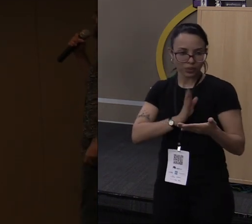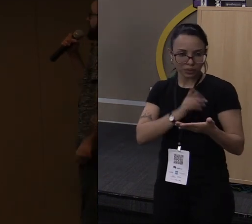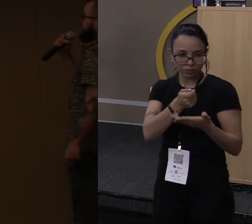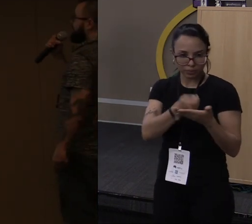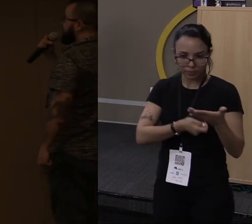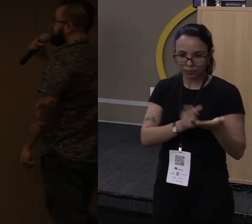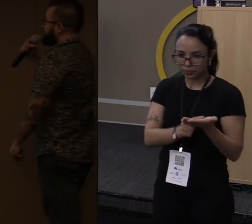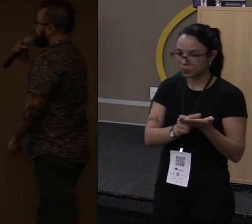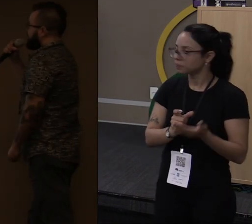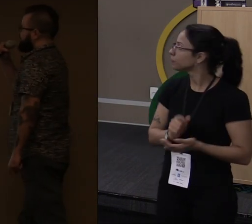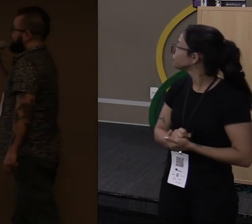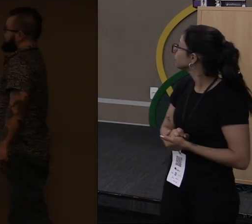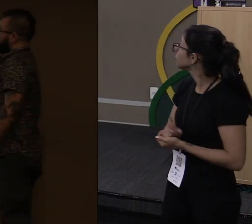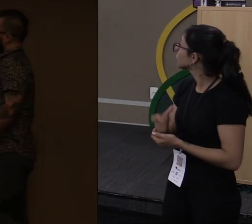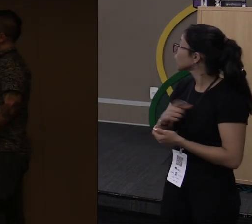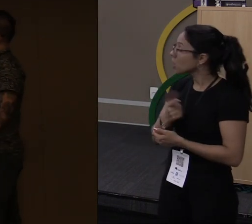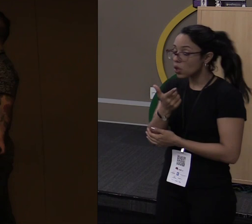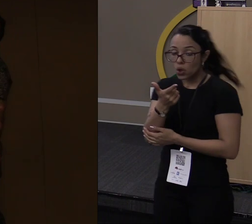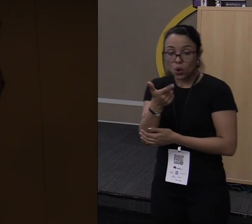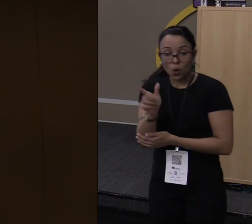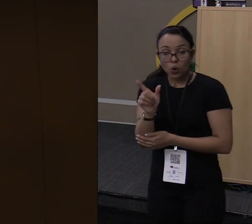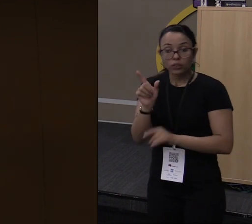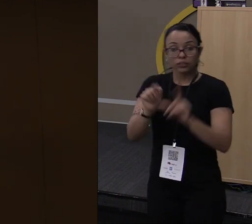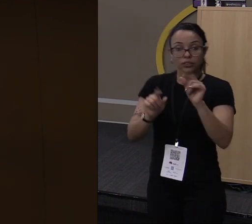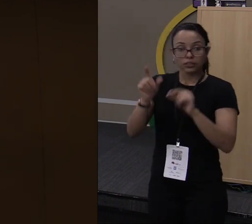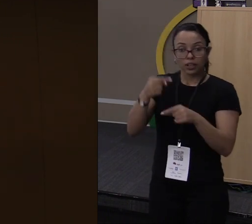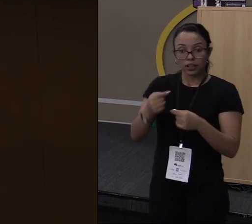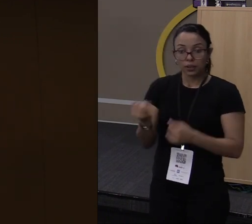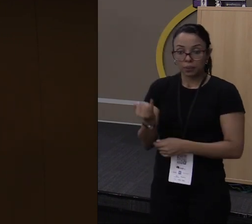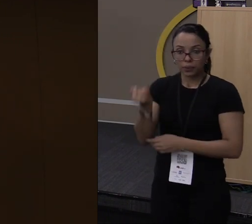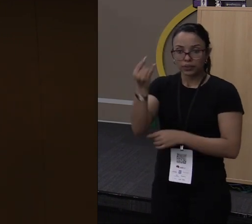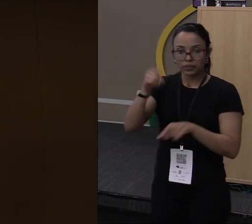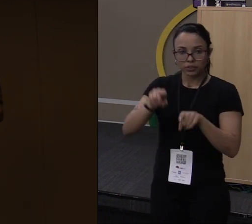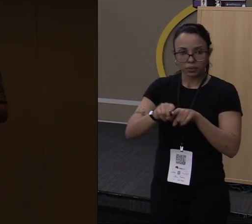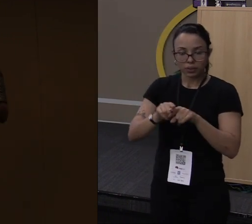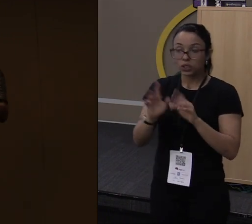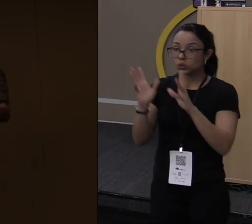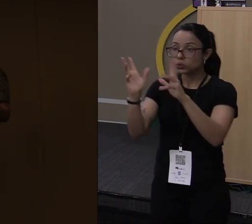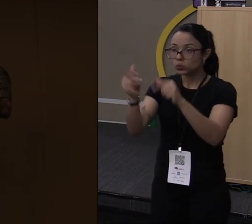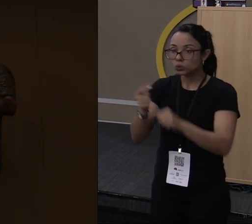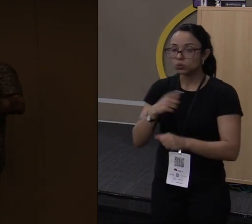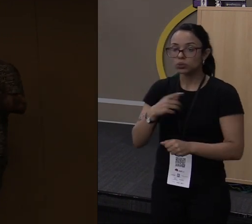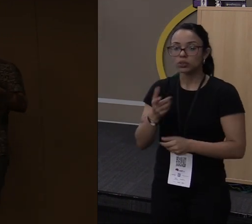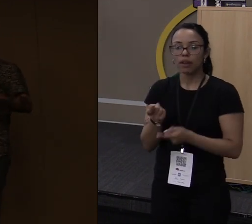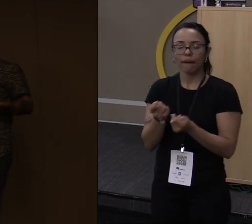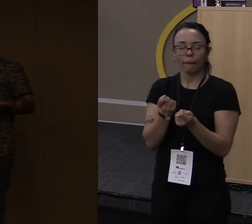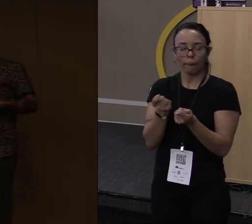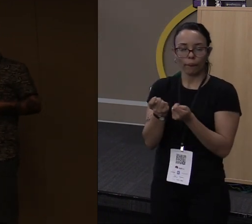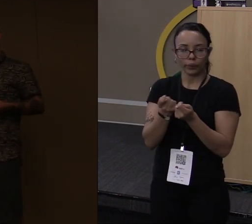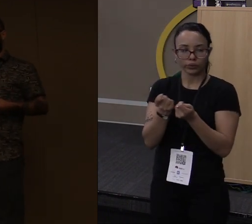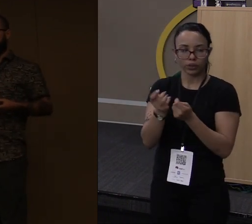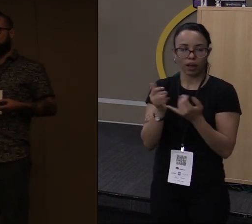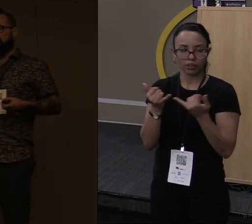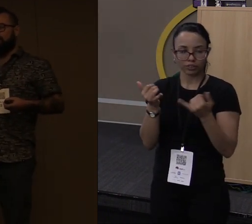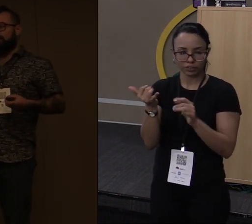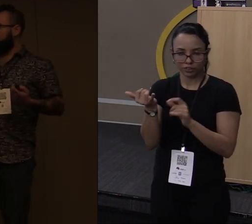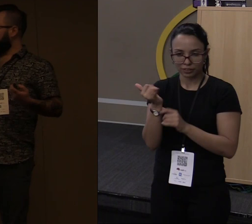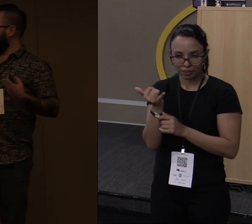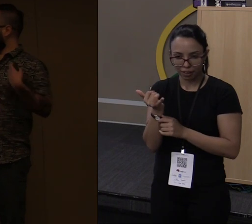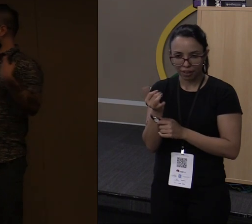Aí vem um outro detalhe muito importante, que é o seguinte, todo mundo quer economizar bateria. Bateria é um negócio que está começando a chegar no limite.